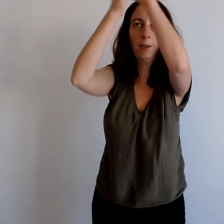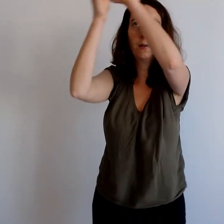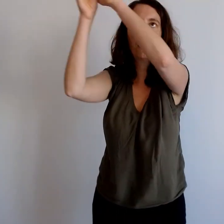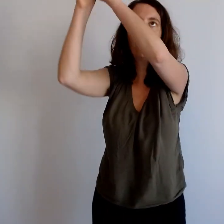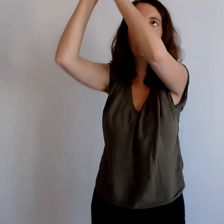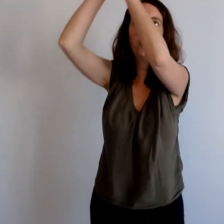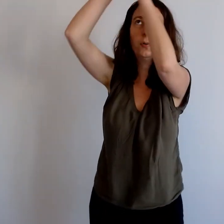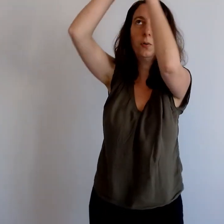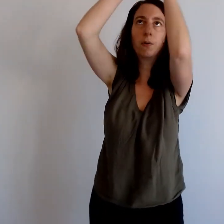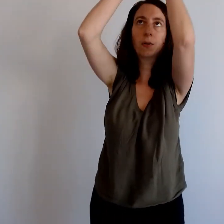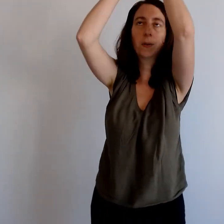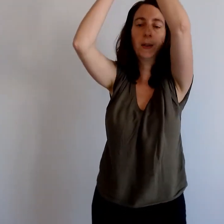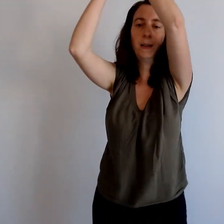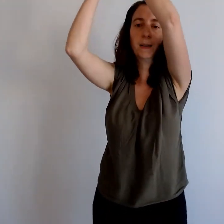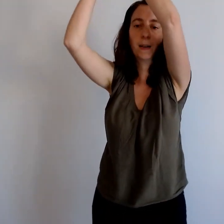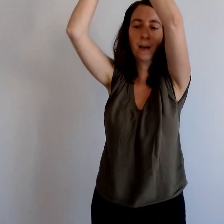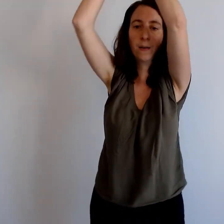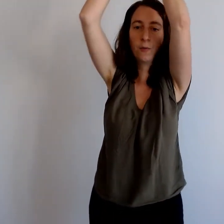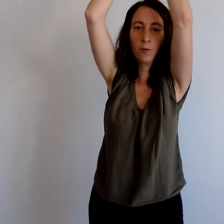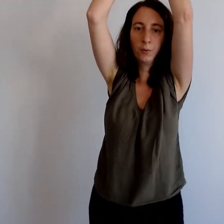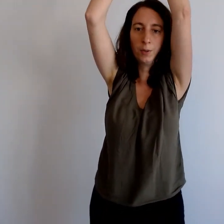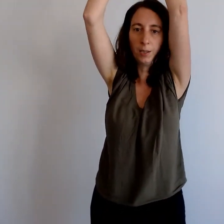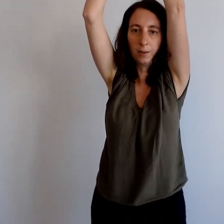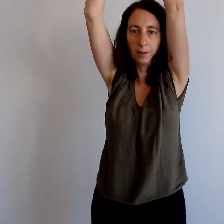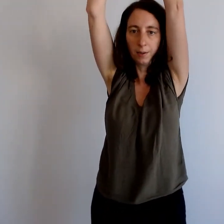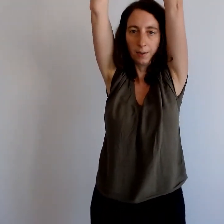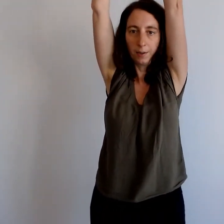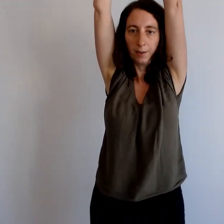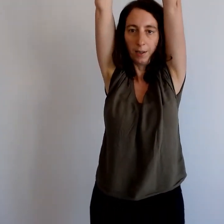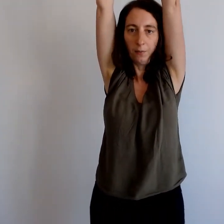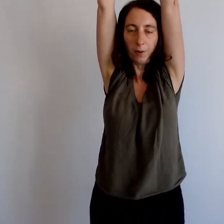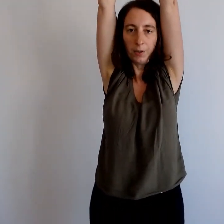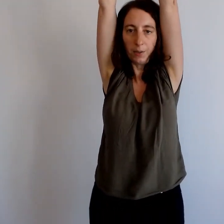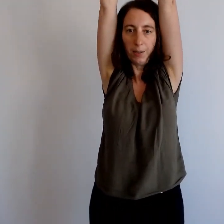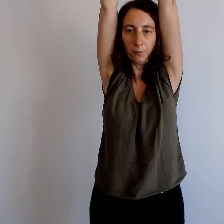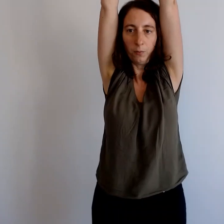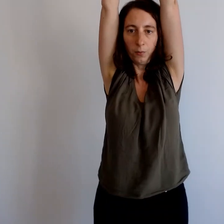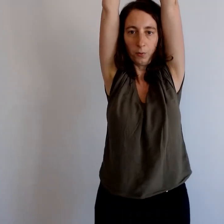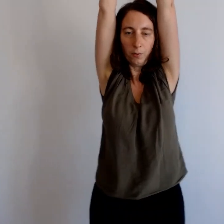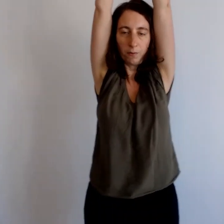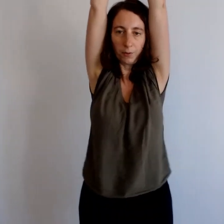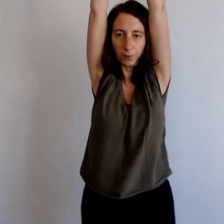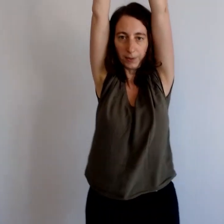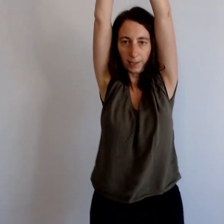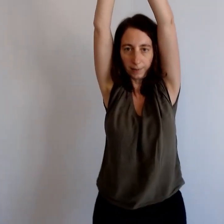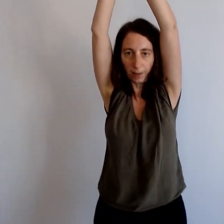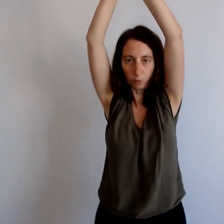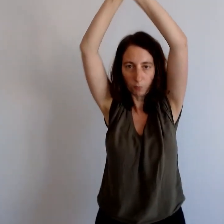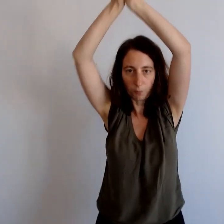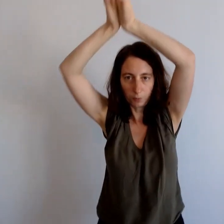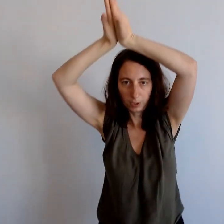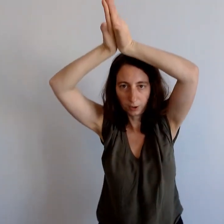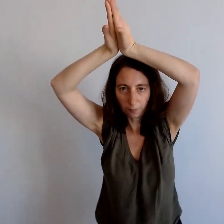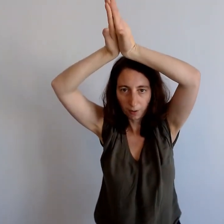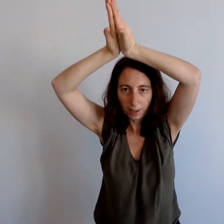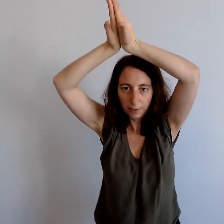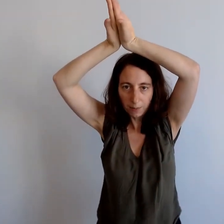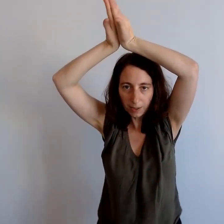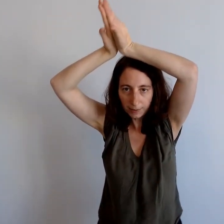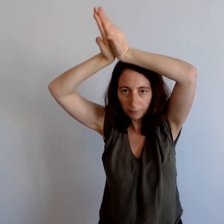au-dessus de votre tête, à un moment donné. Et une fois que vous êtes bien au-dessus de votre tête, alors je me penche juste légèrement, vous allez placer vos